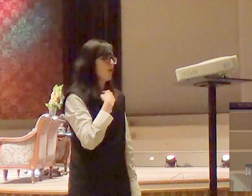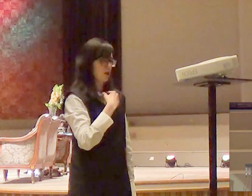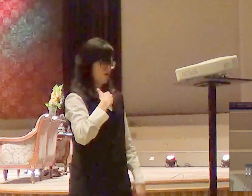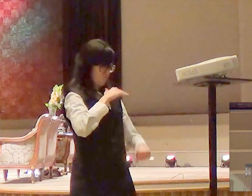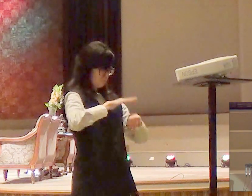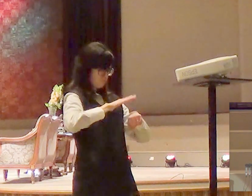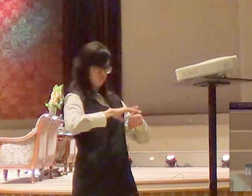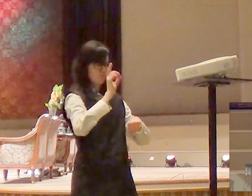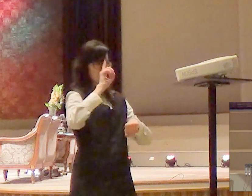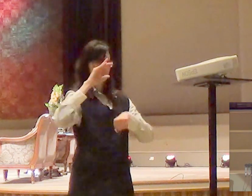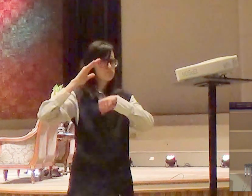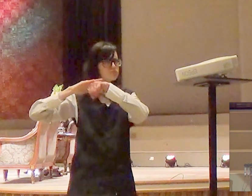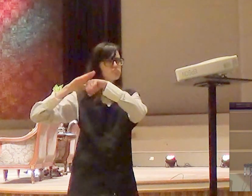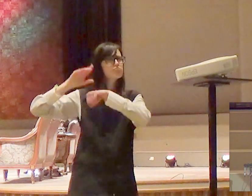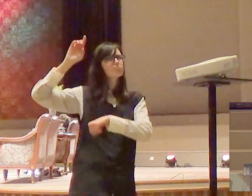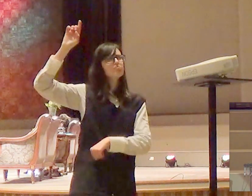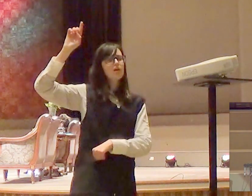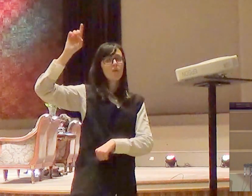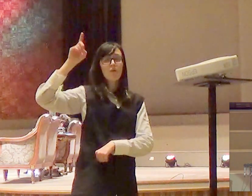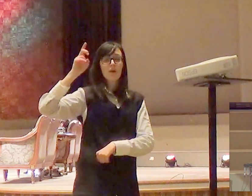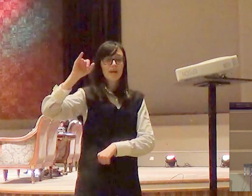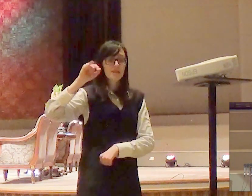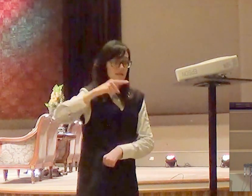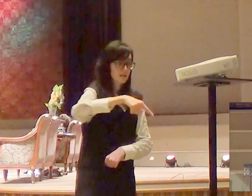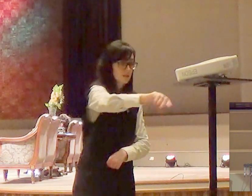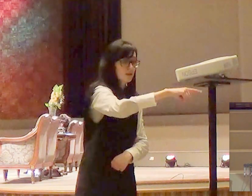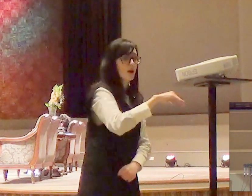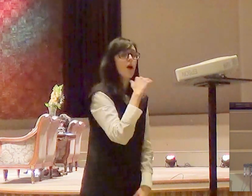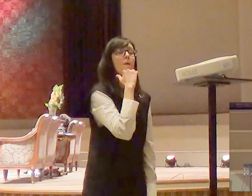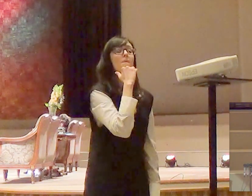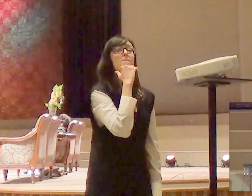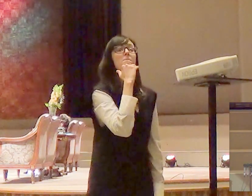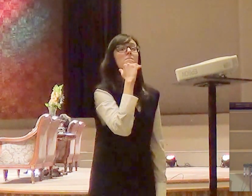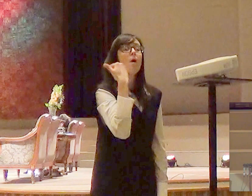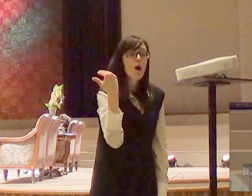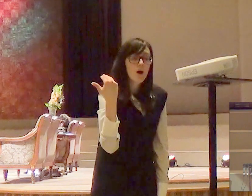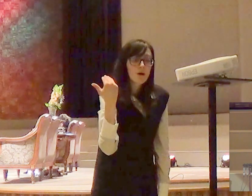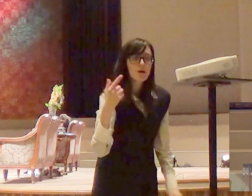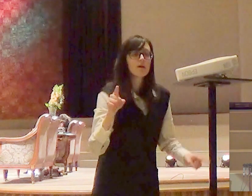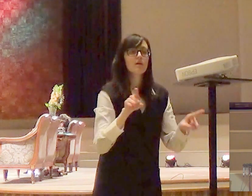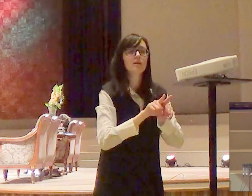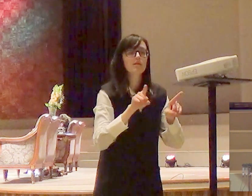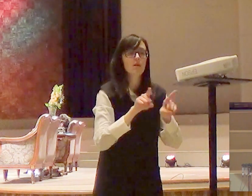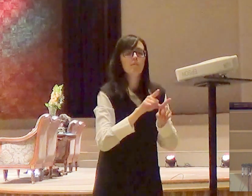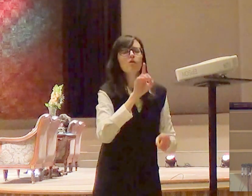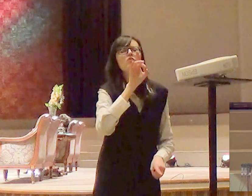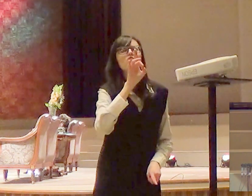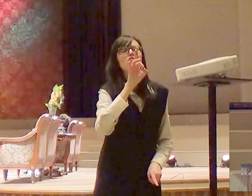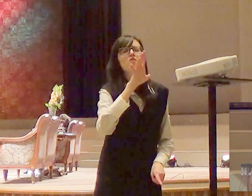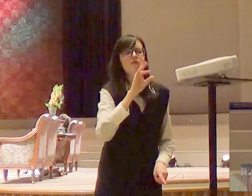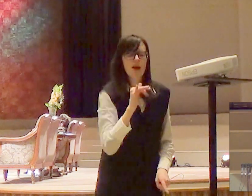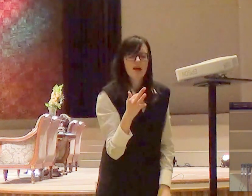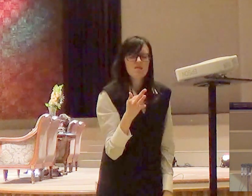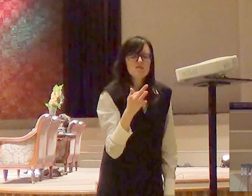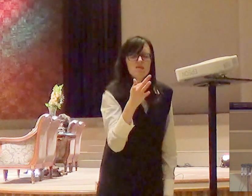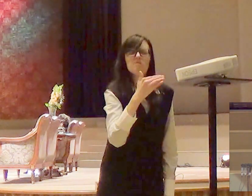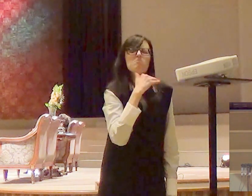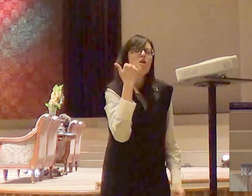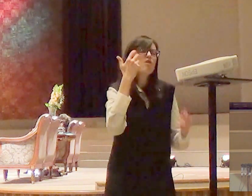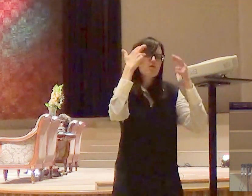se estes homens tiverem morte natural e experimentarem somente aquilo que normalmente acontece aos homens